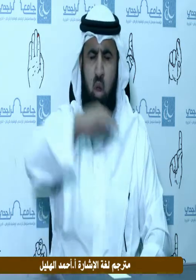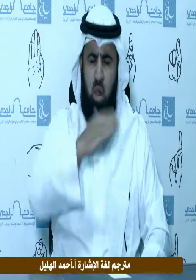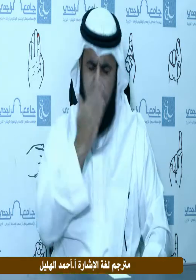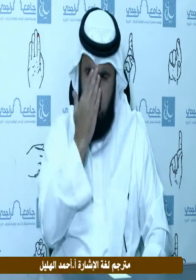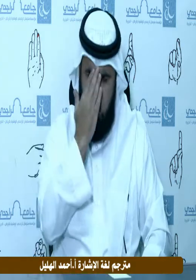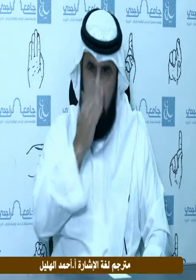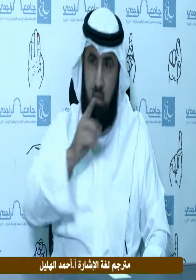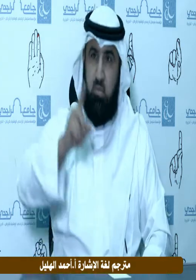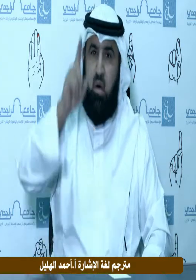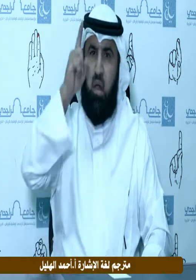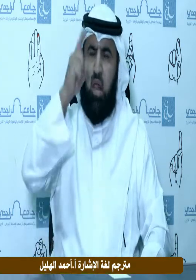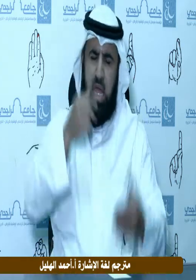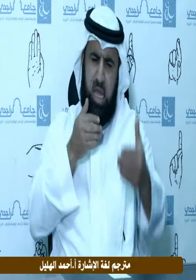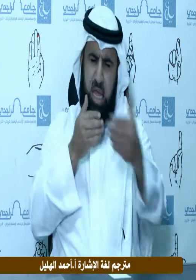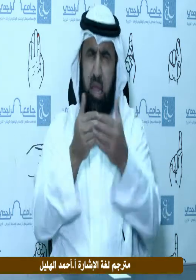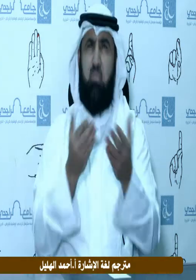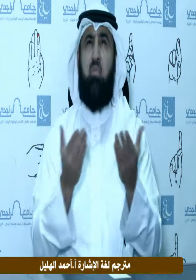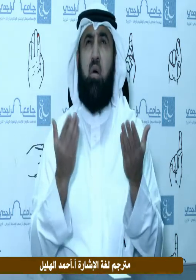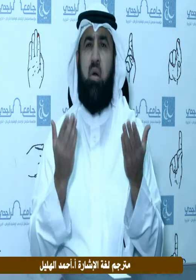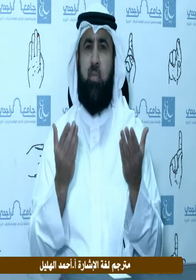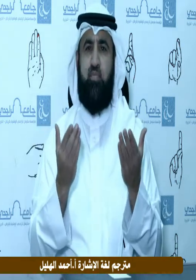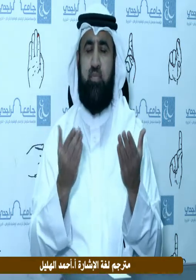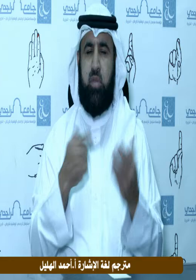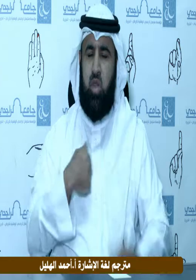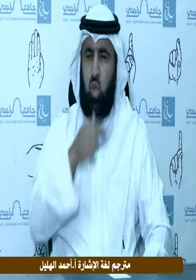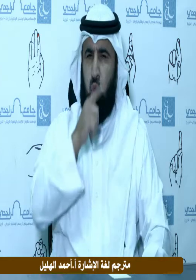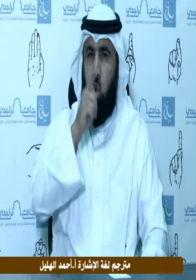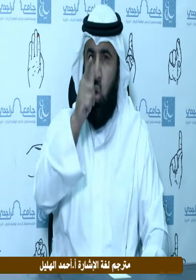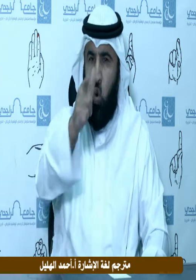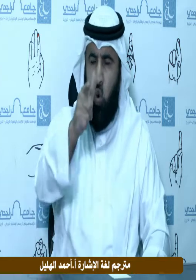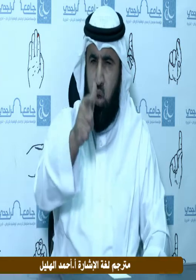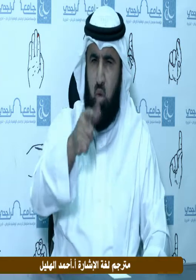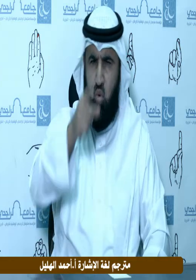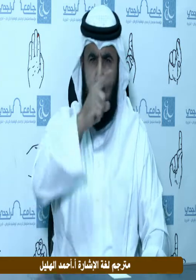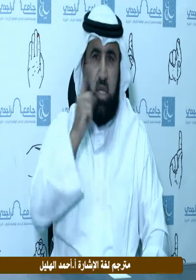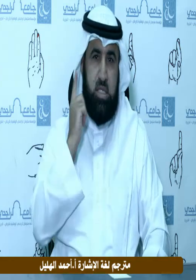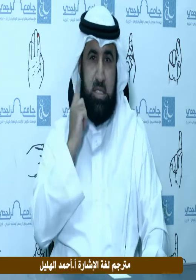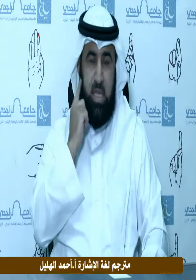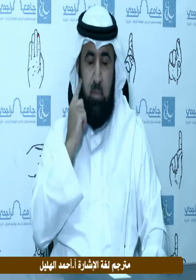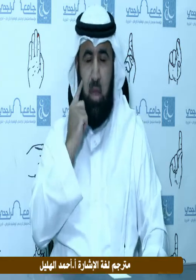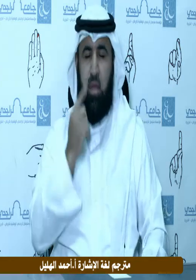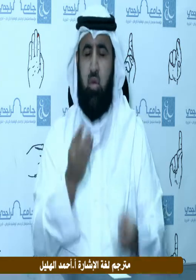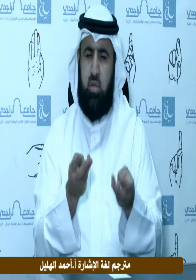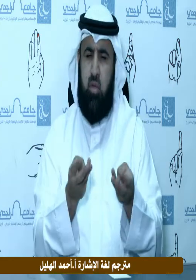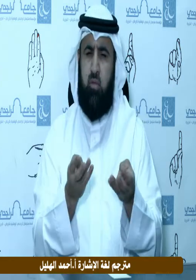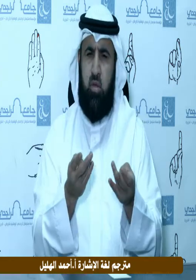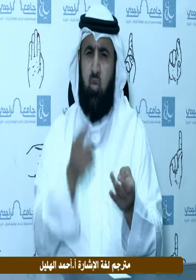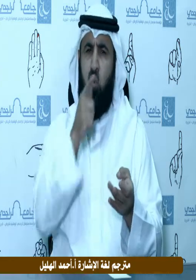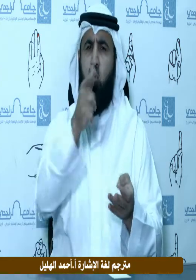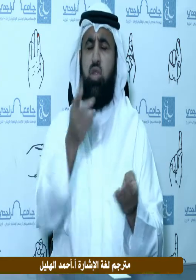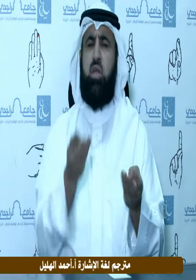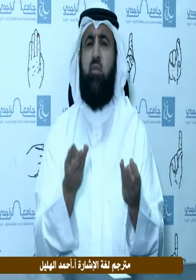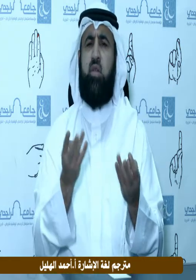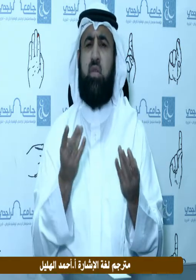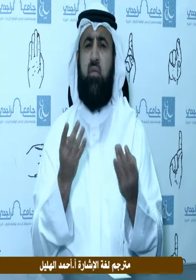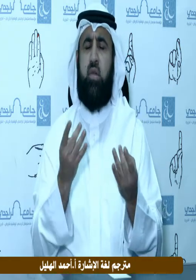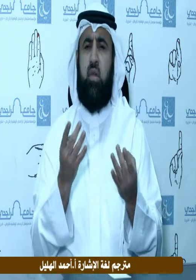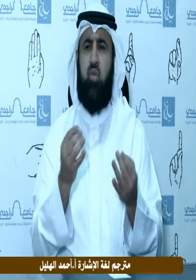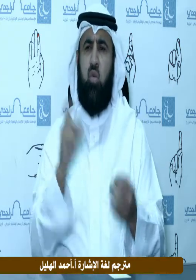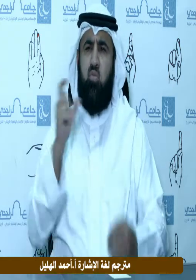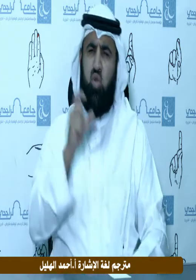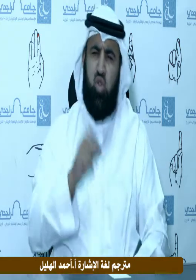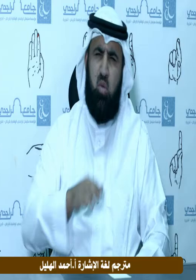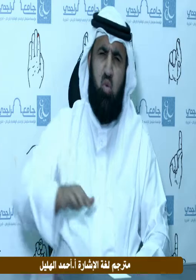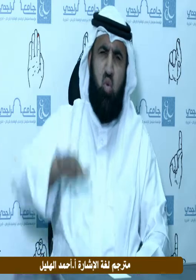وأوليائه المقربين أقول ما تسمعون وأستغفر الله العظيم الجليل لي ولكم ولسائر